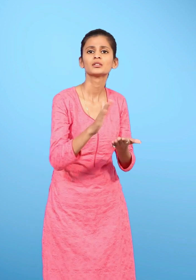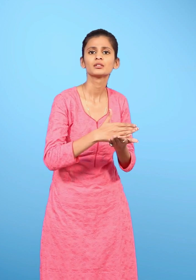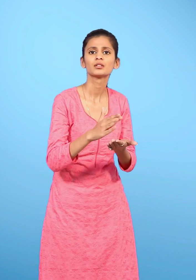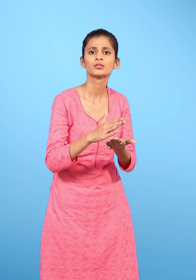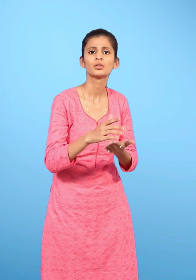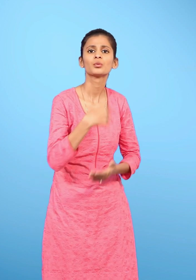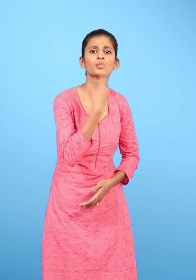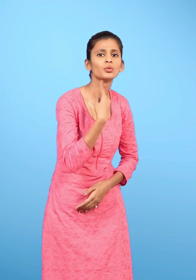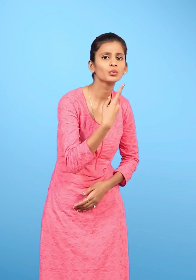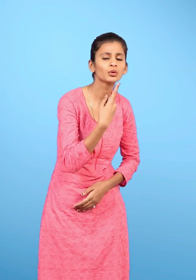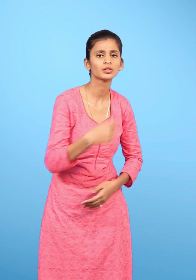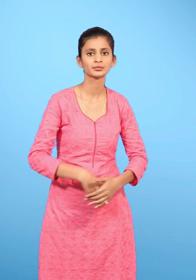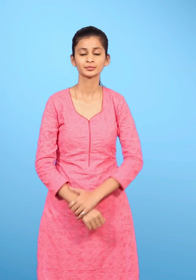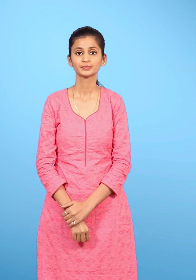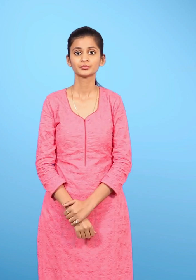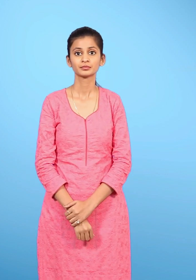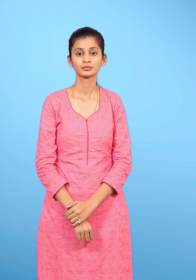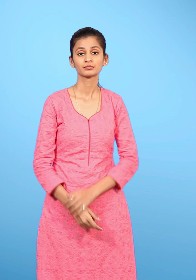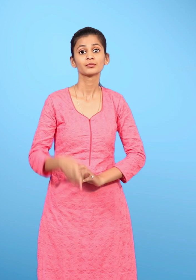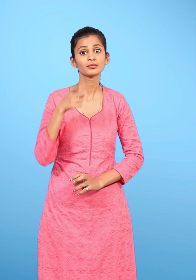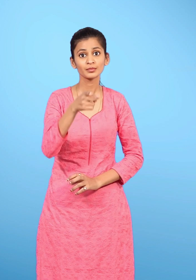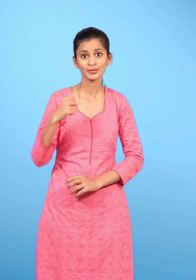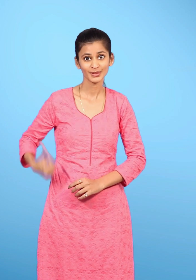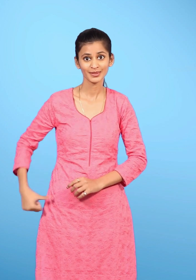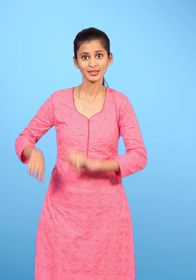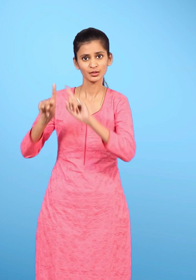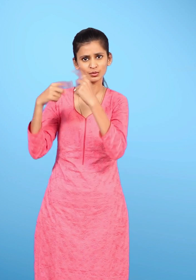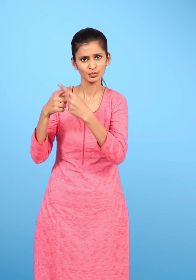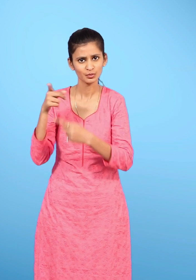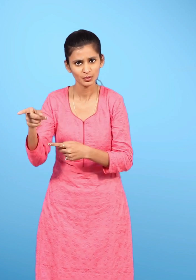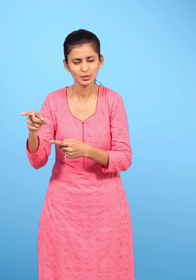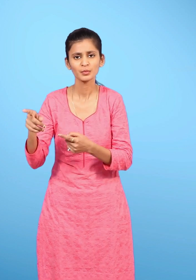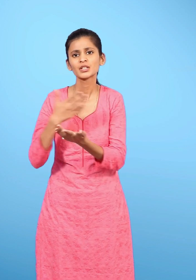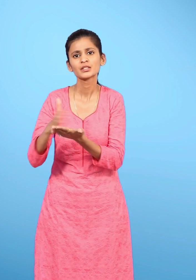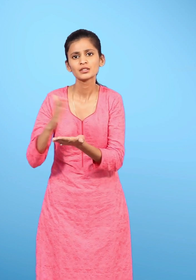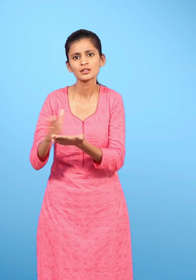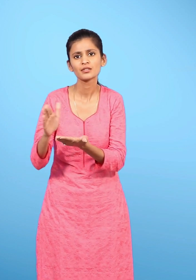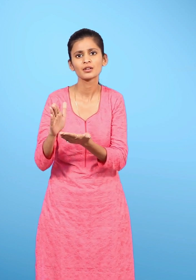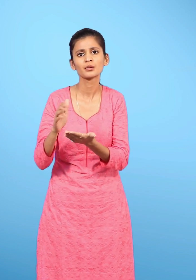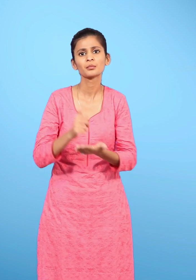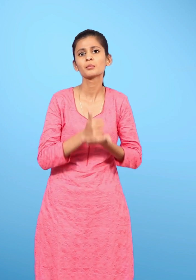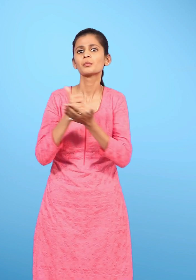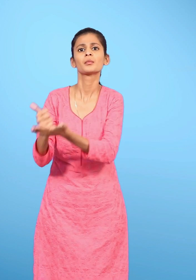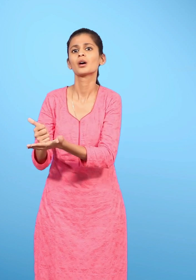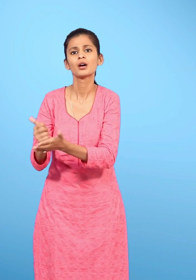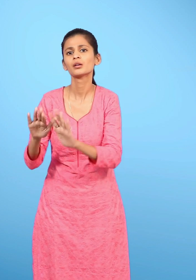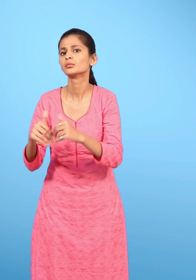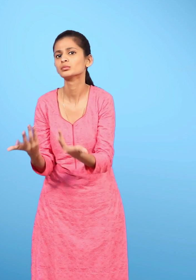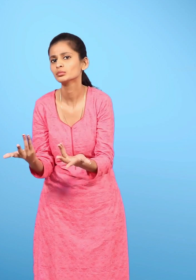उसकी सफाई कौन करता है? तुम शौचाले की सफाई में किस तरह मदद करते हो?